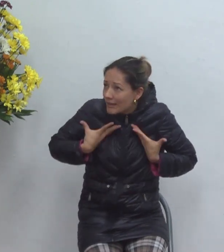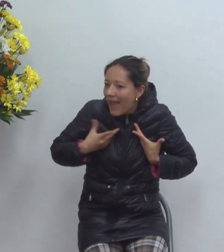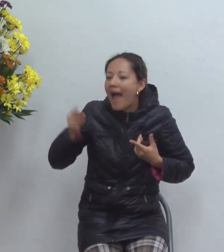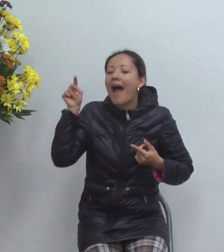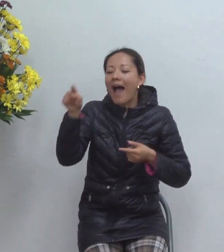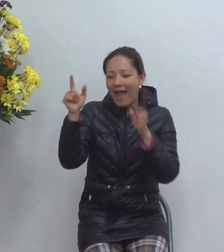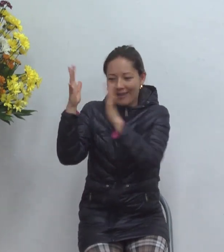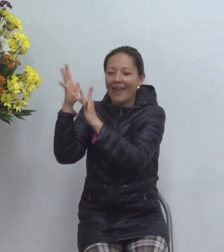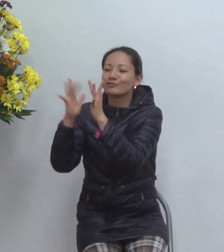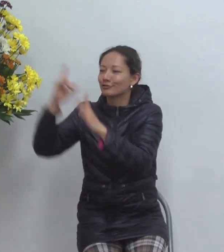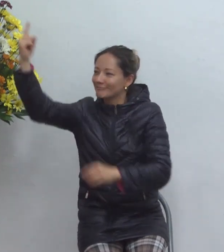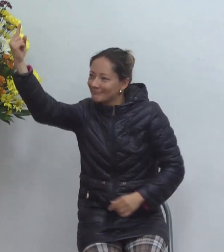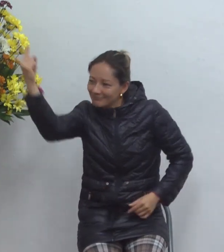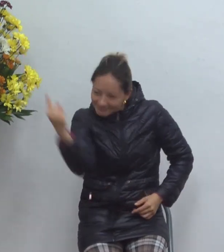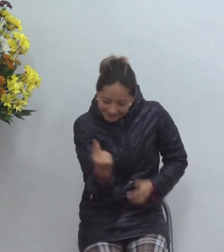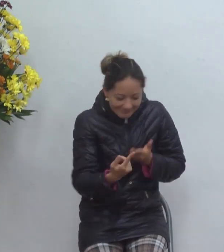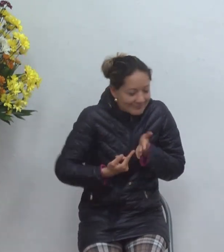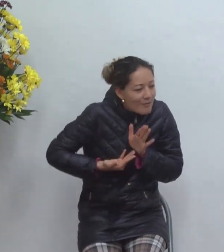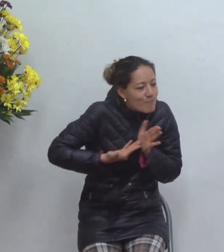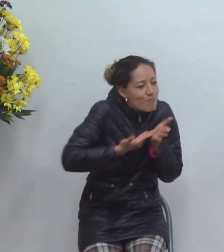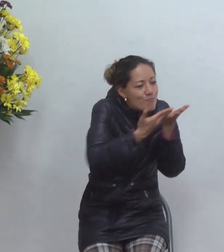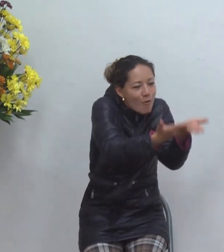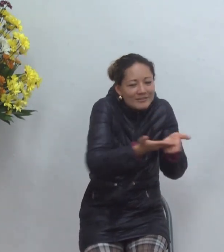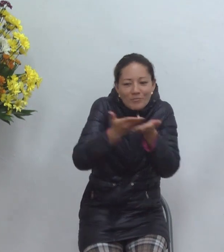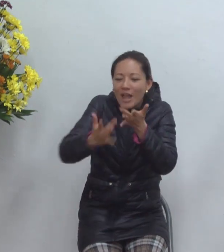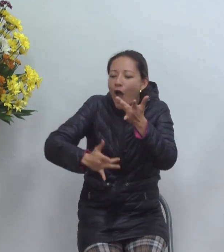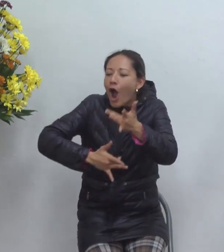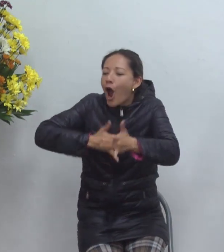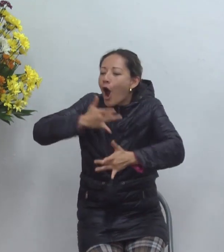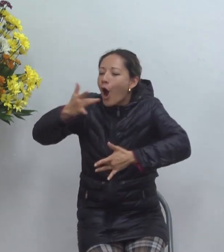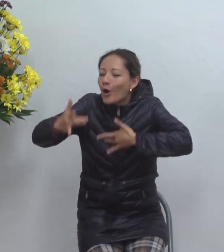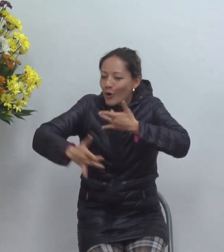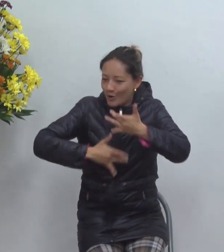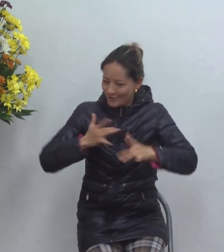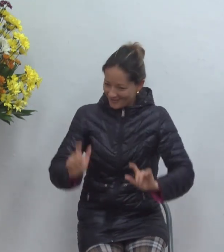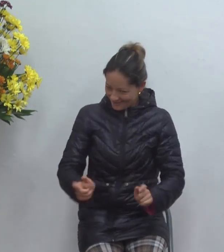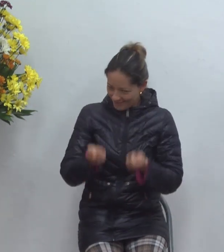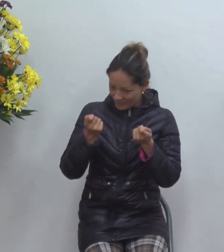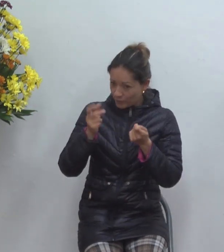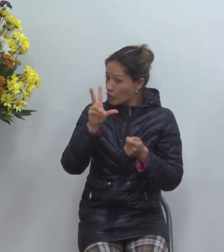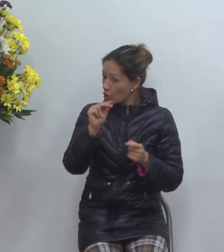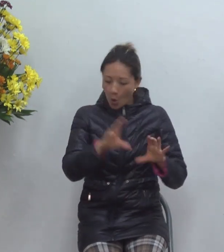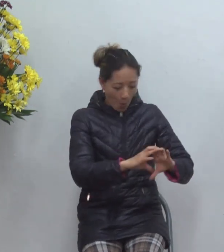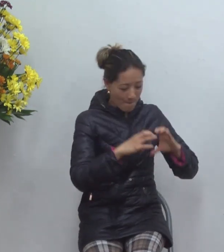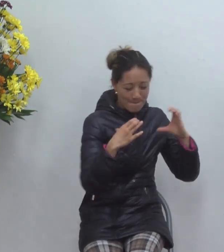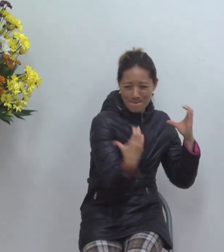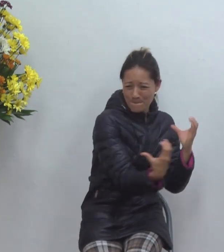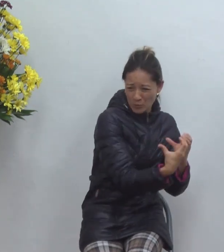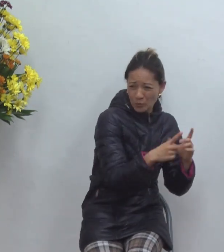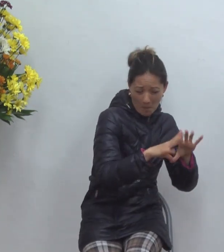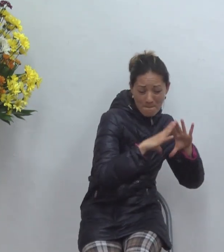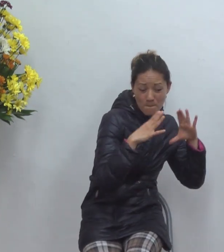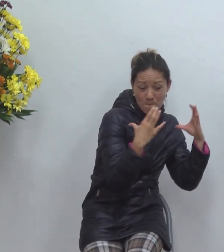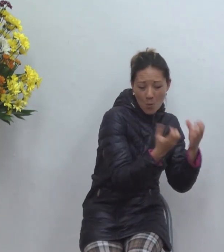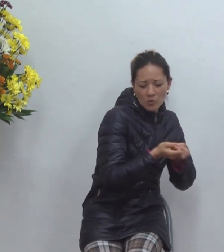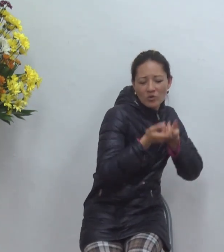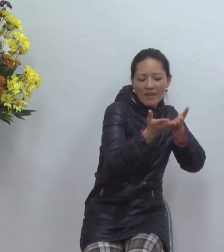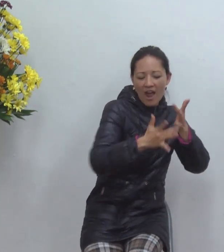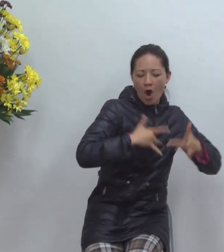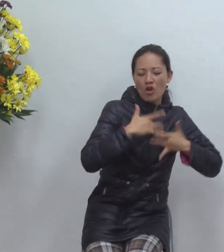a conocer eso para entregarnos él dice yo les doy el gozo no como el mundo lo da sino que mi gozo es verdadero permanente